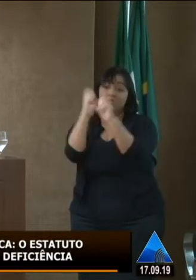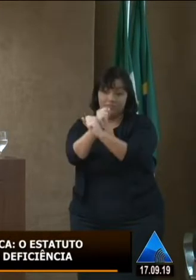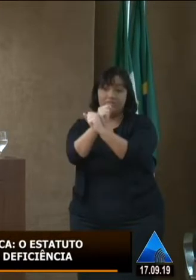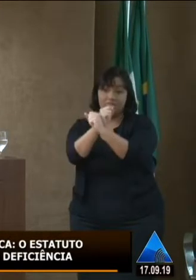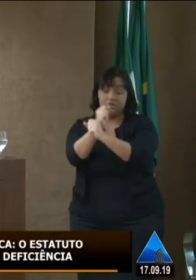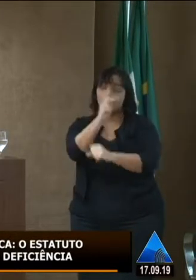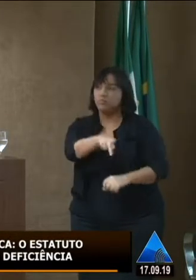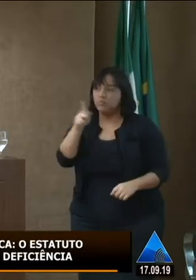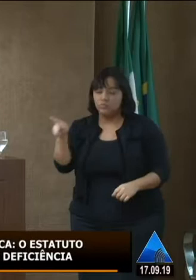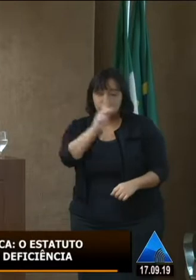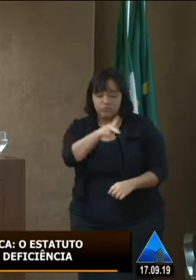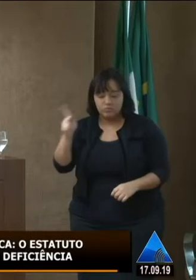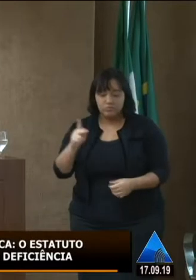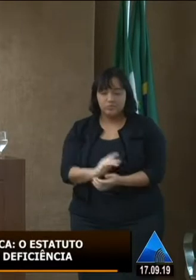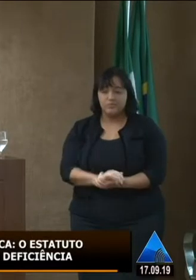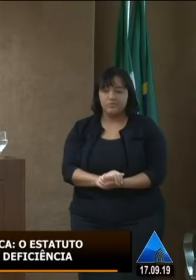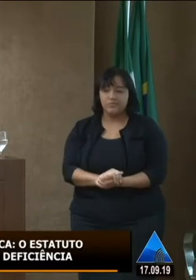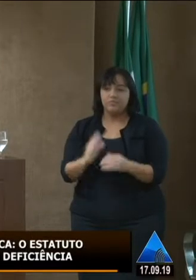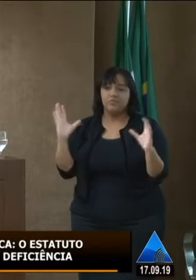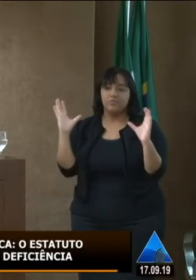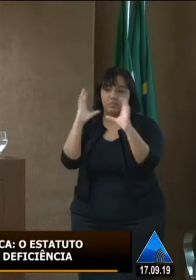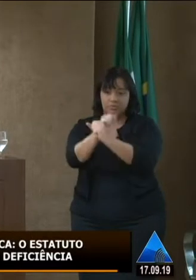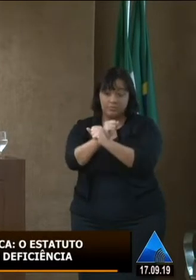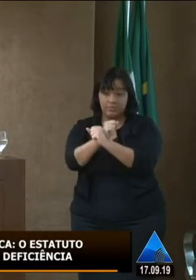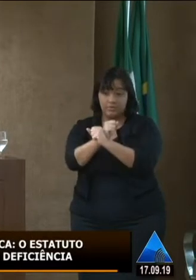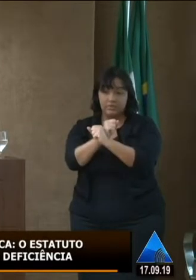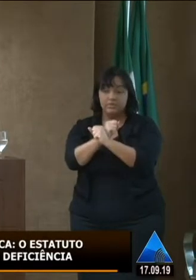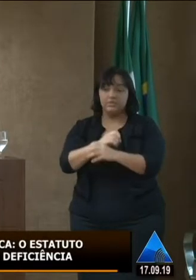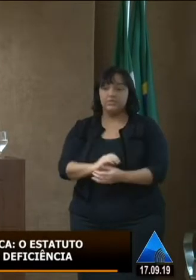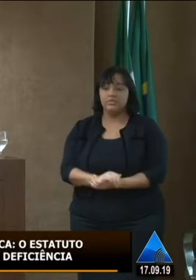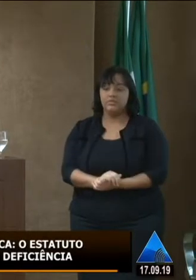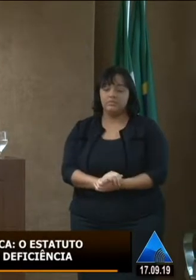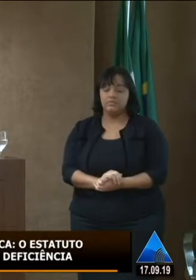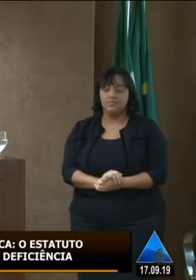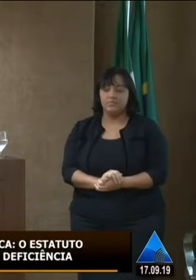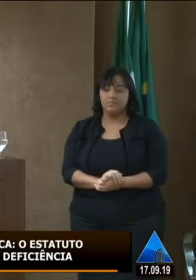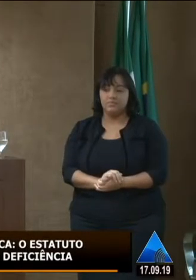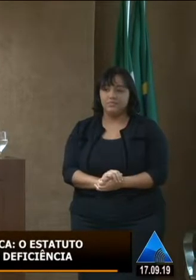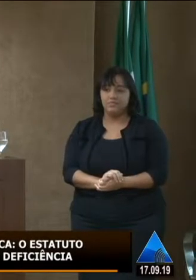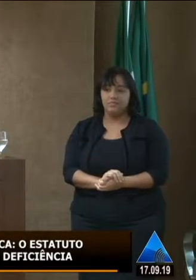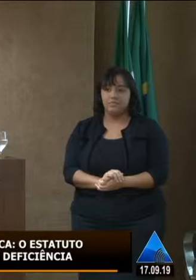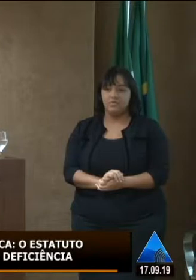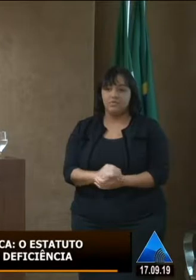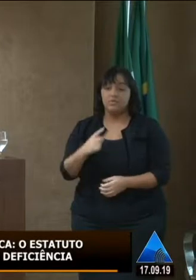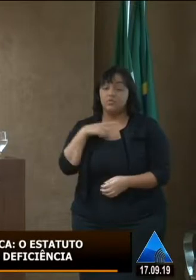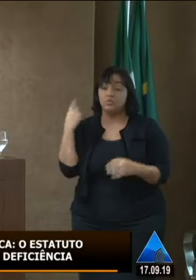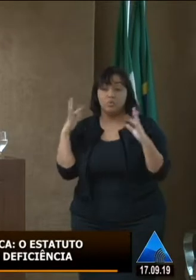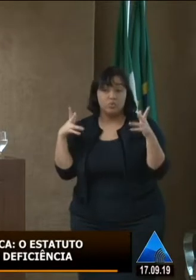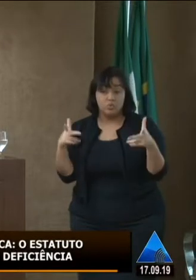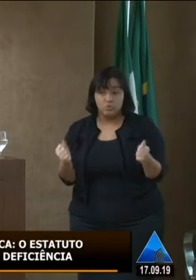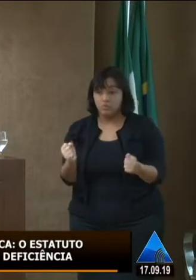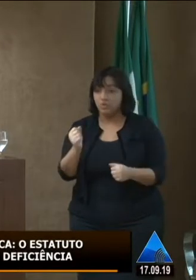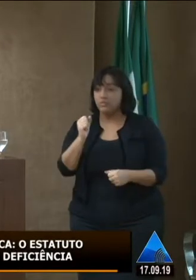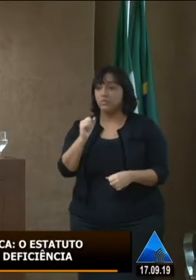professores, formação de servidores técnicos administrativos, considerando que todos são educadores, quem